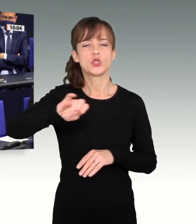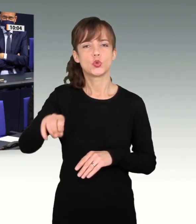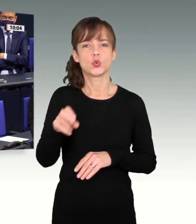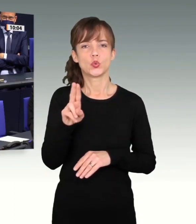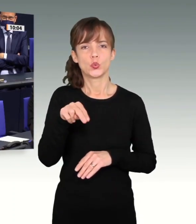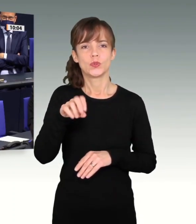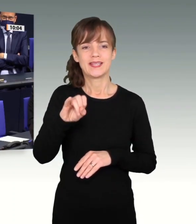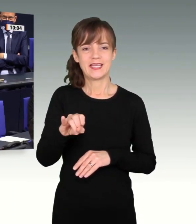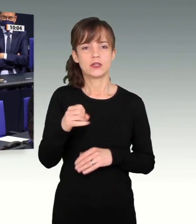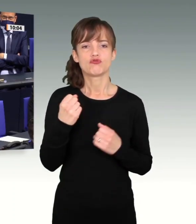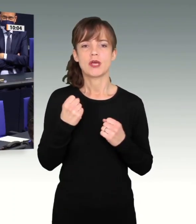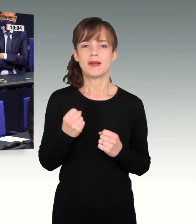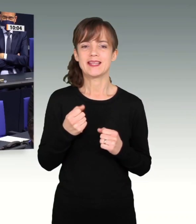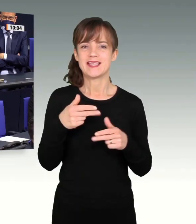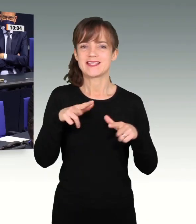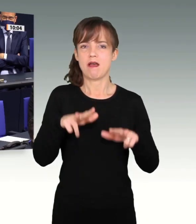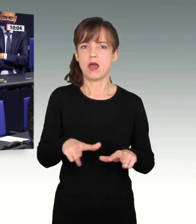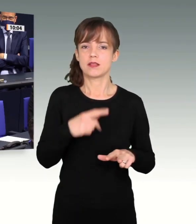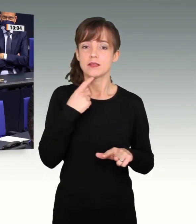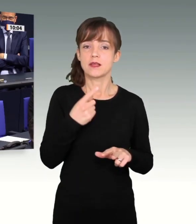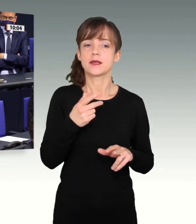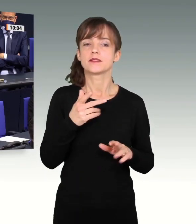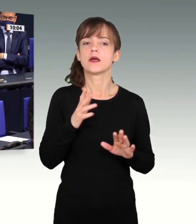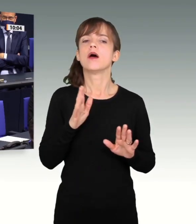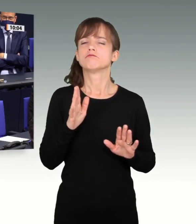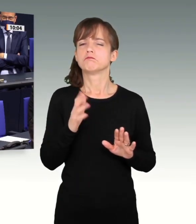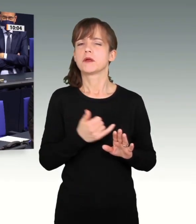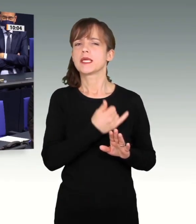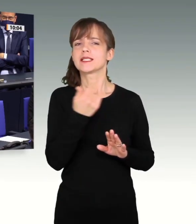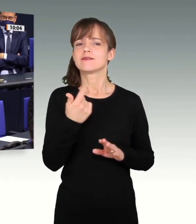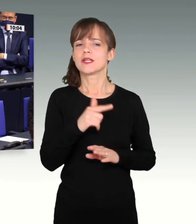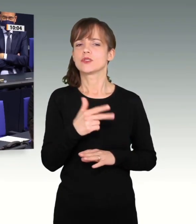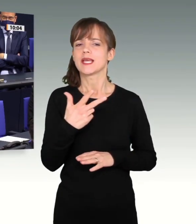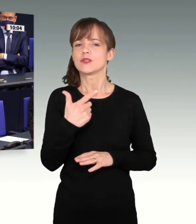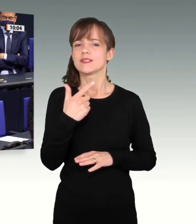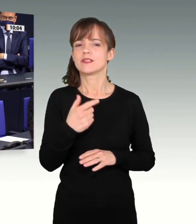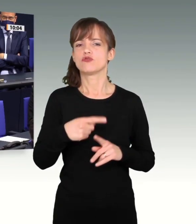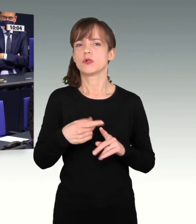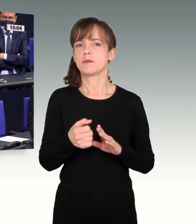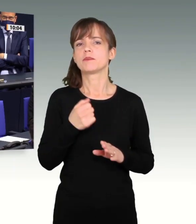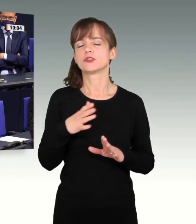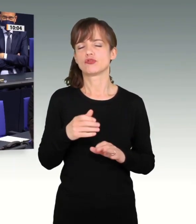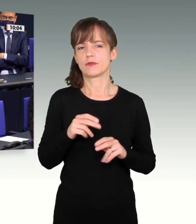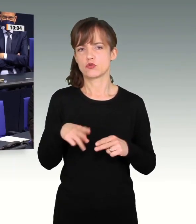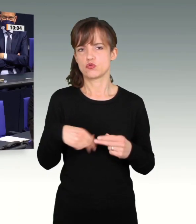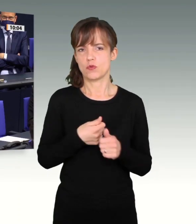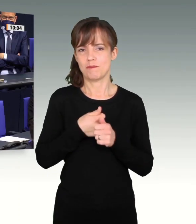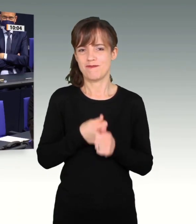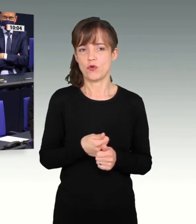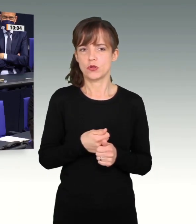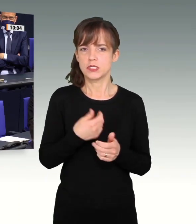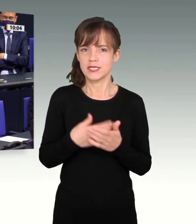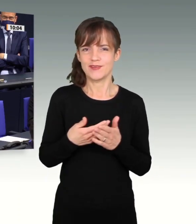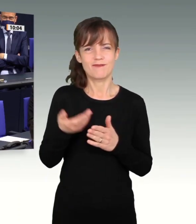können im Jahr 2023 die Schuldenbremse wieder einhalten. Damit ist das obsolet. Und deshalb will ich es hier nur noch mal sagen.